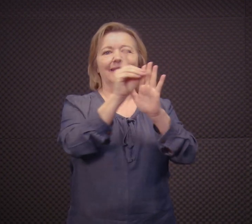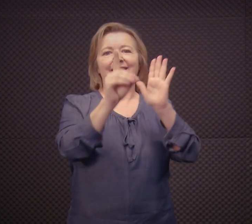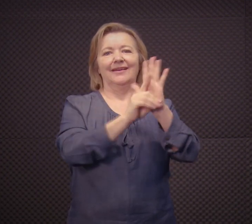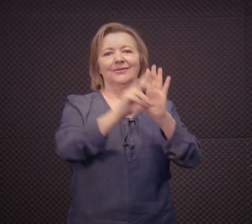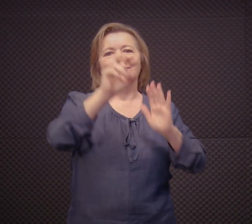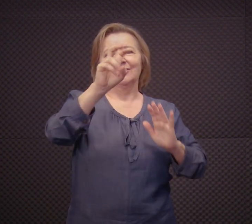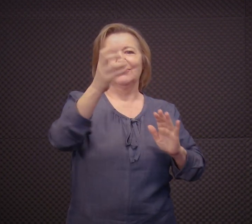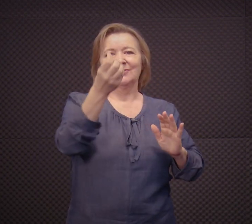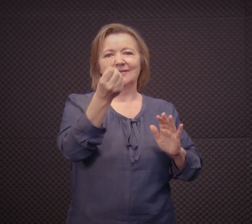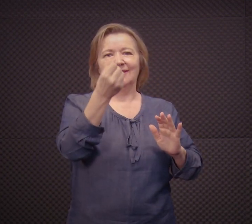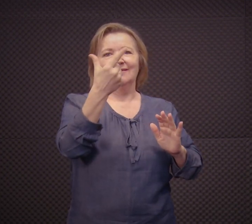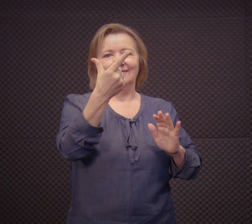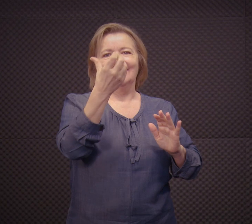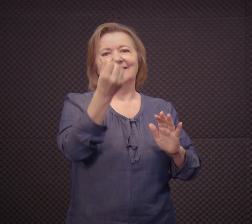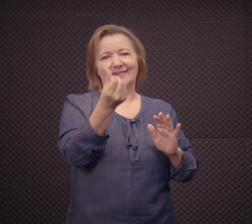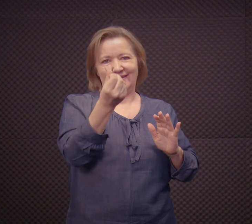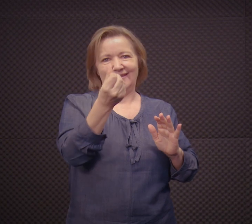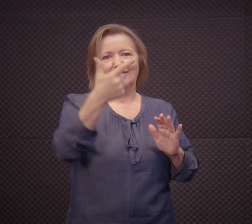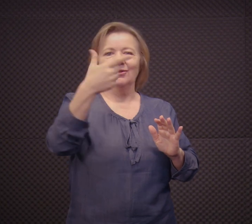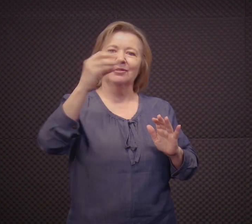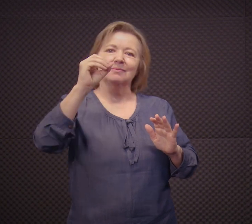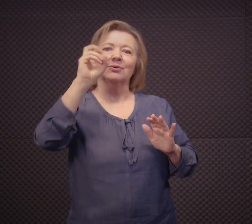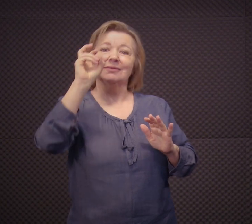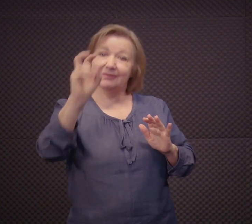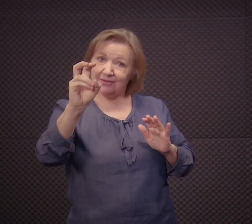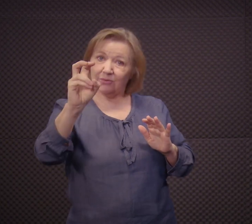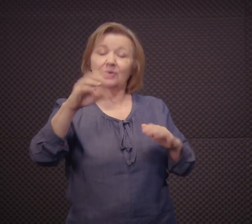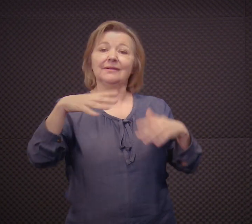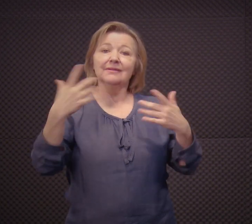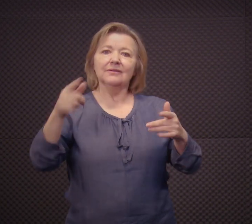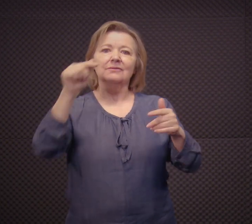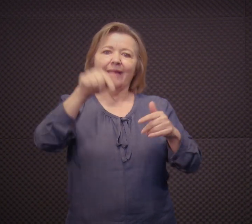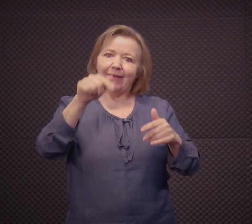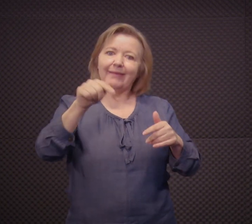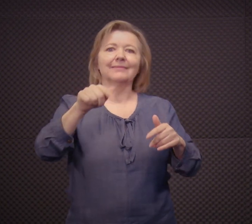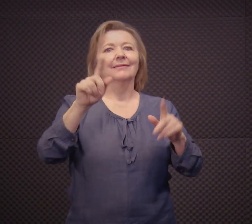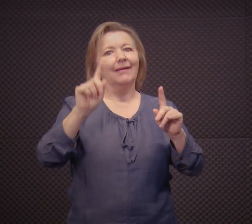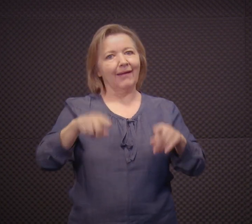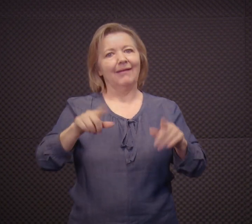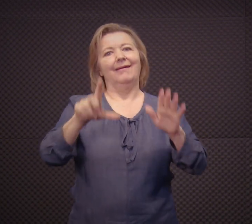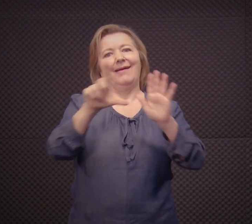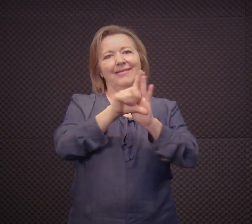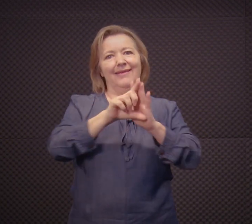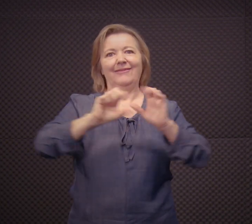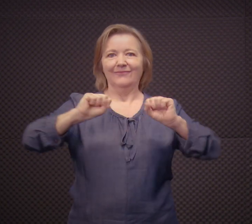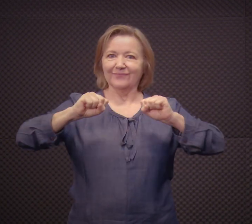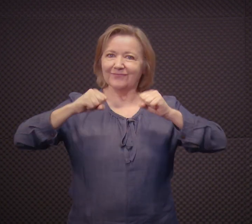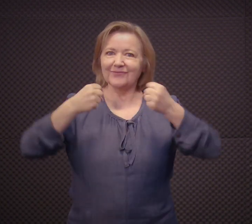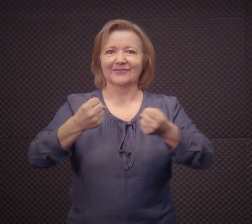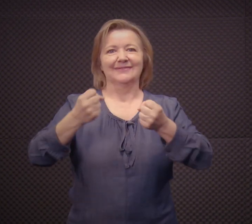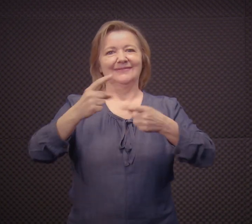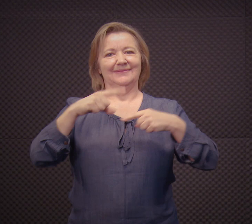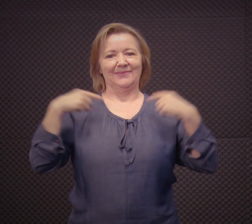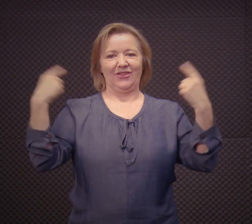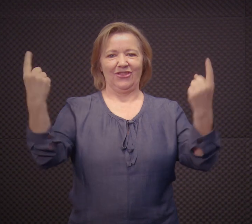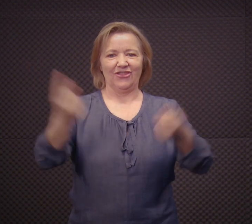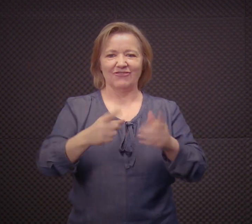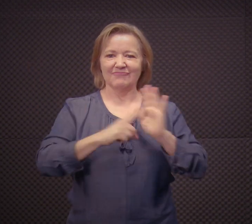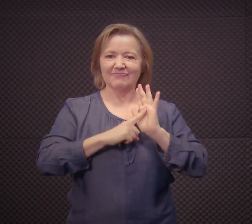5.626 de 2005, que ela veio complementar esta lei, dar força